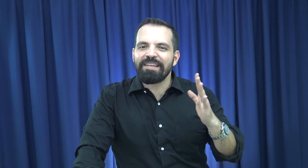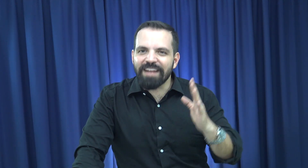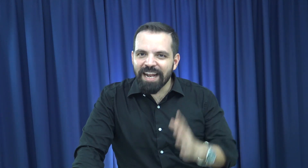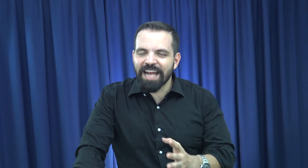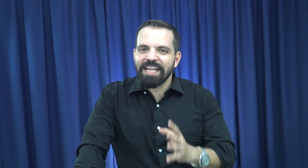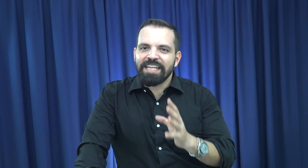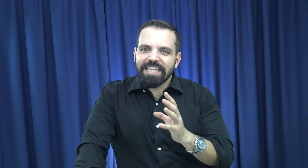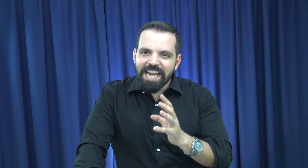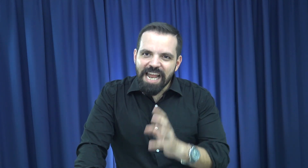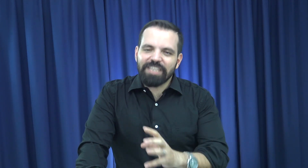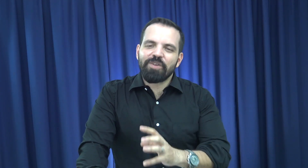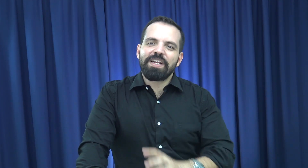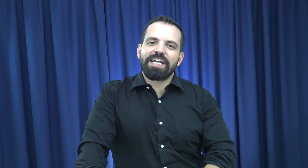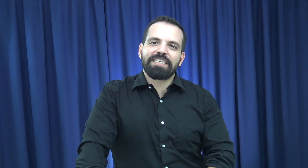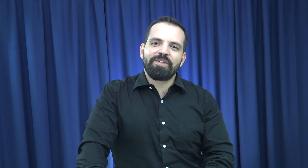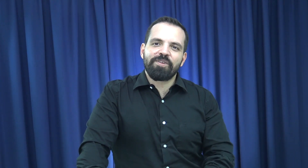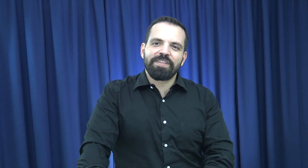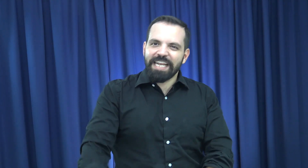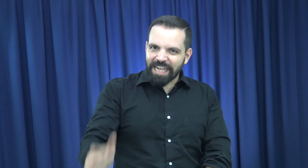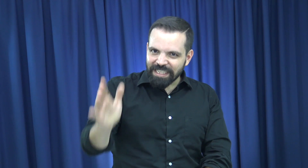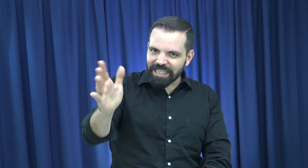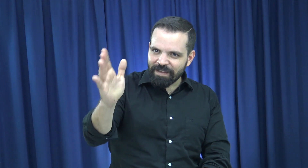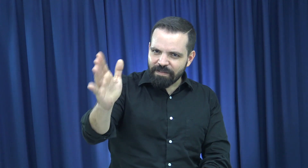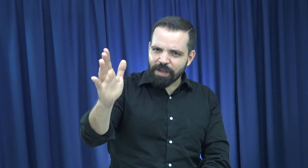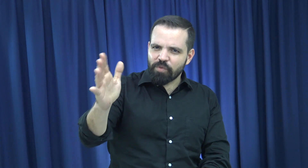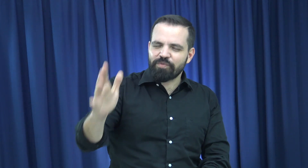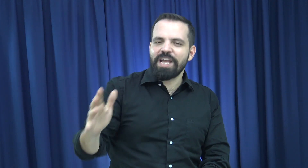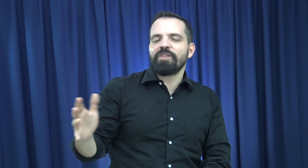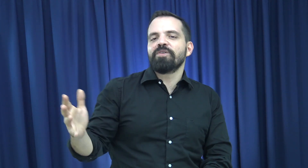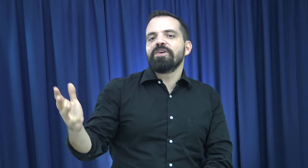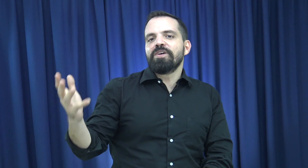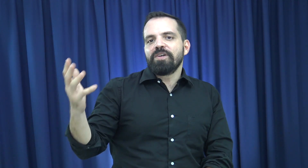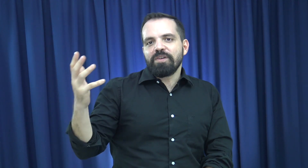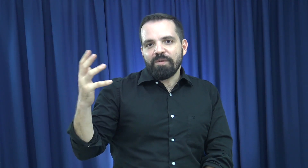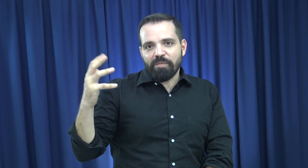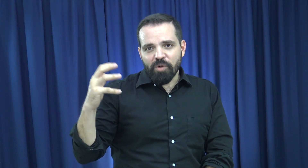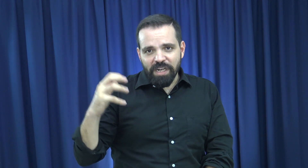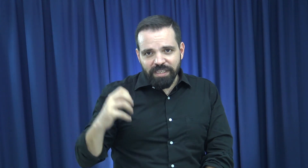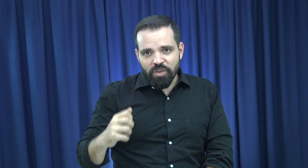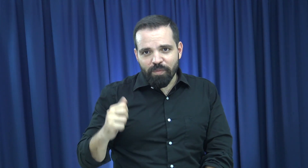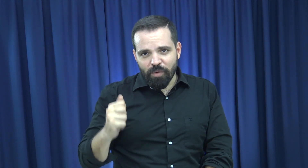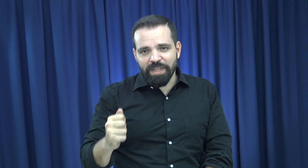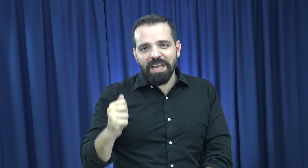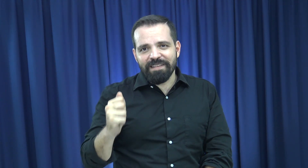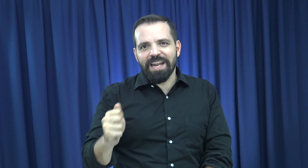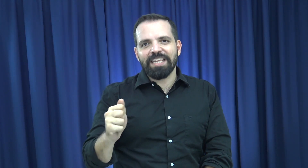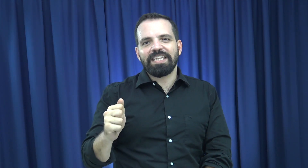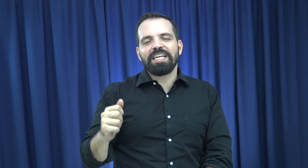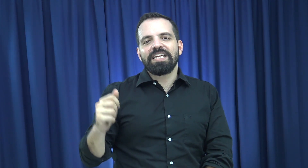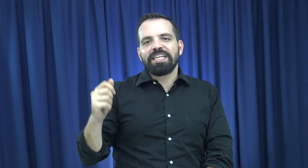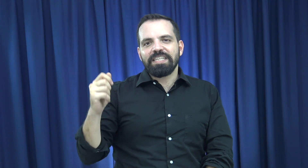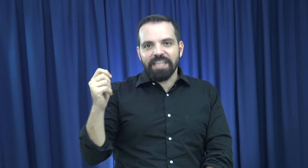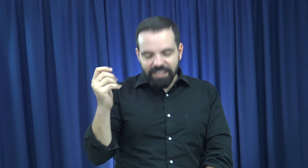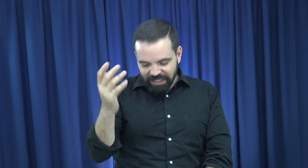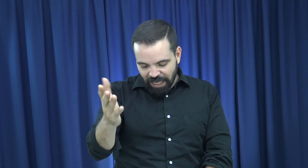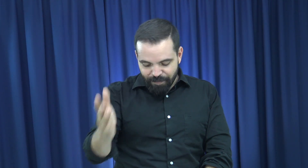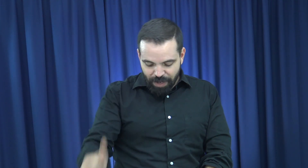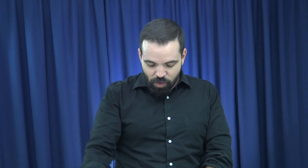librará del lazo del cazador. Descansa y vive confiado, porque el Señor promete librarte de esas trampas